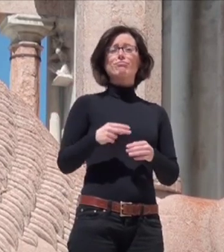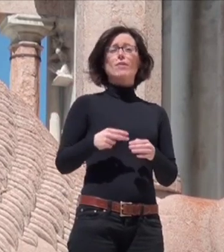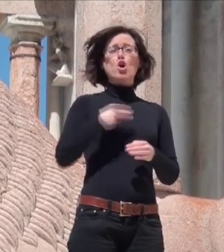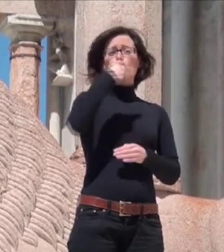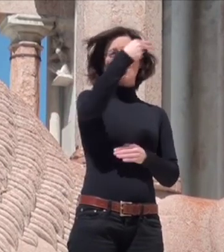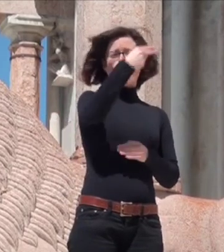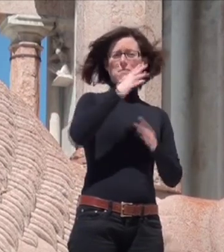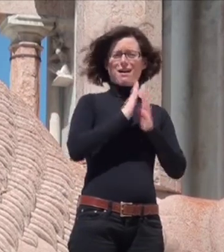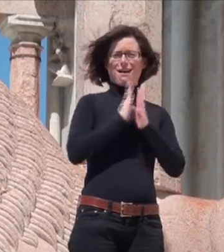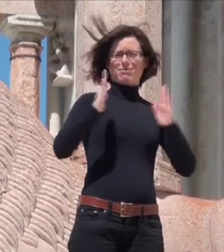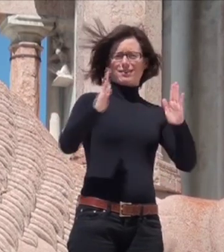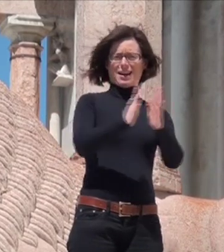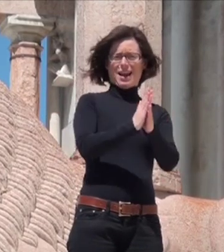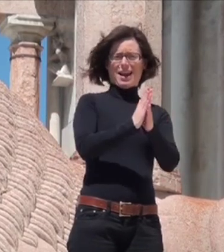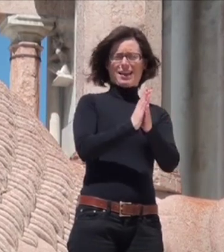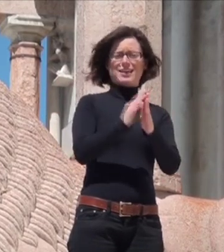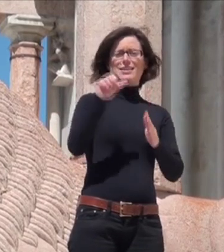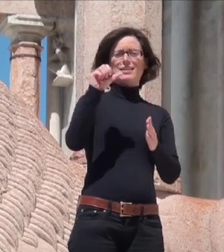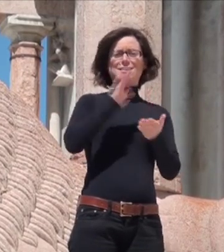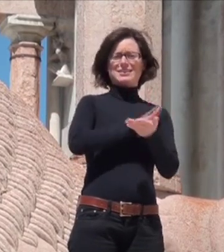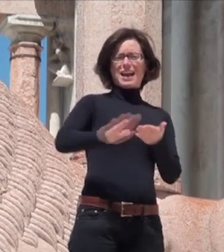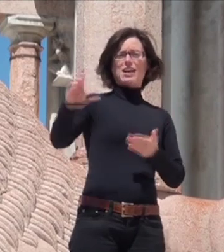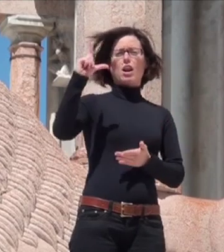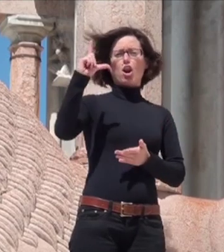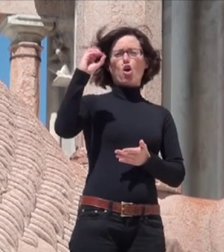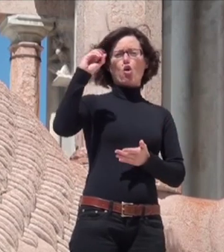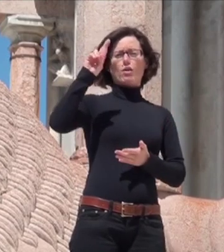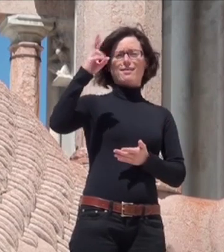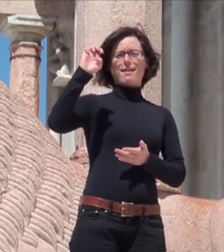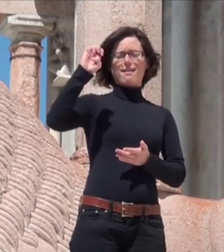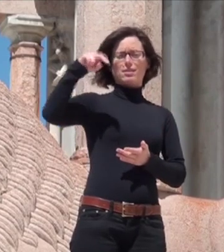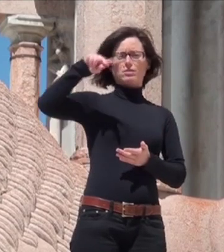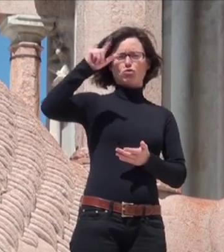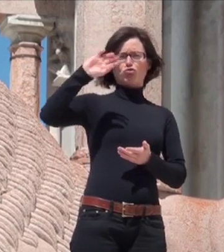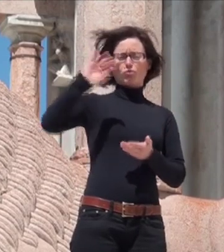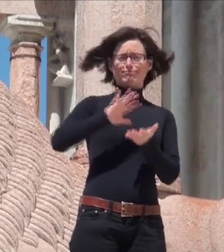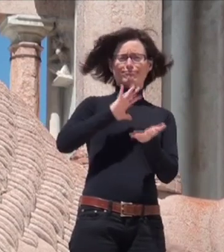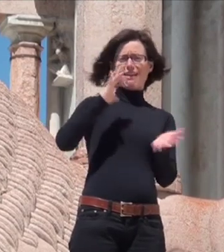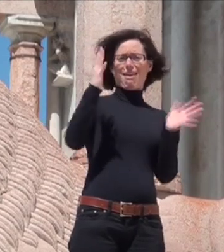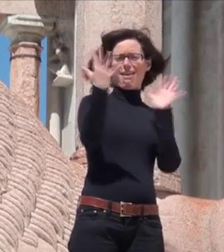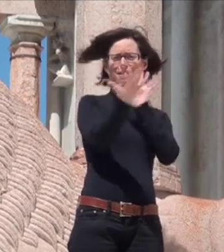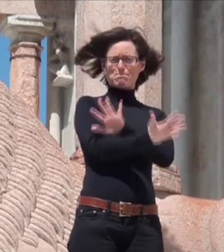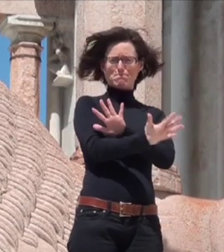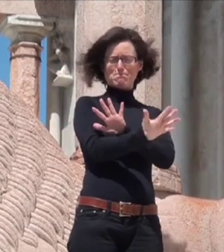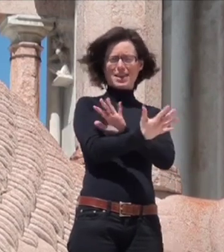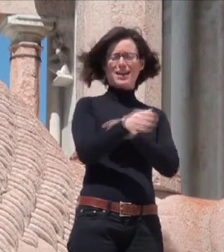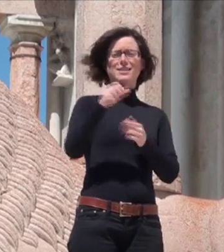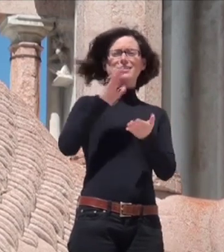Tra il secolo XIII e il XIV l'antico titolo di San Lorenzo venne sostituito da quello del Vescovo e Martire